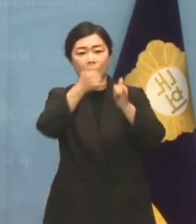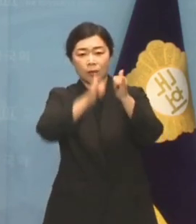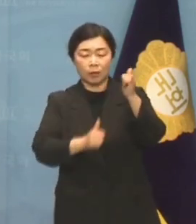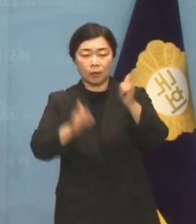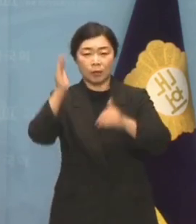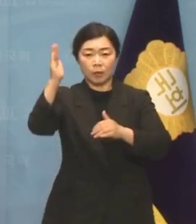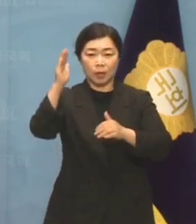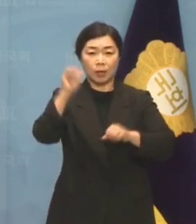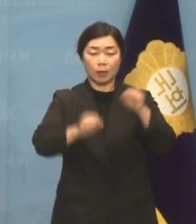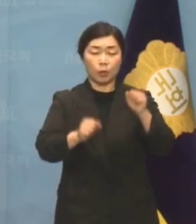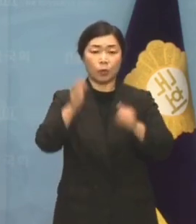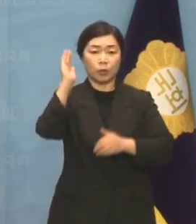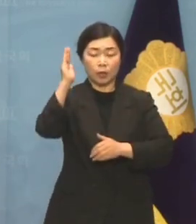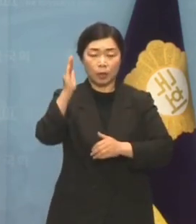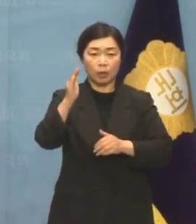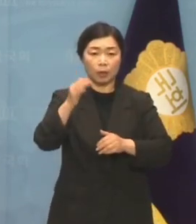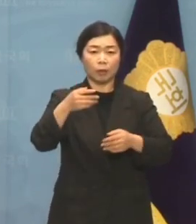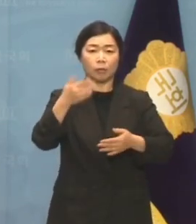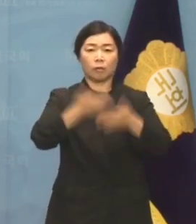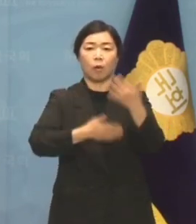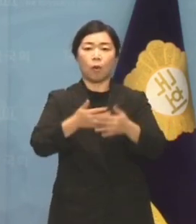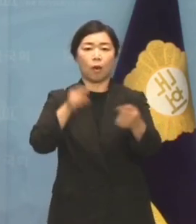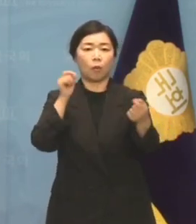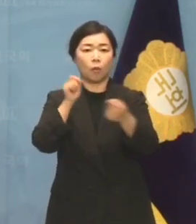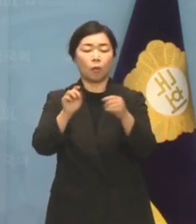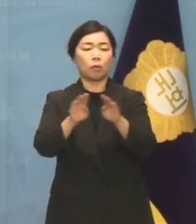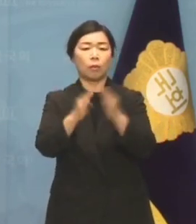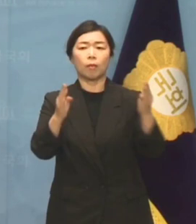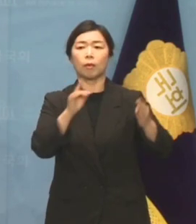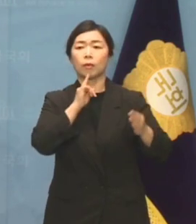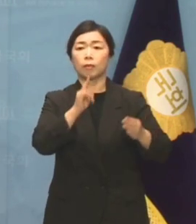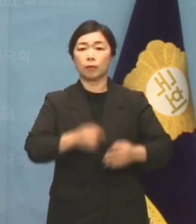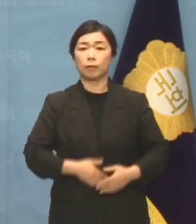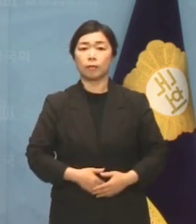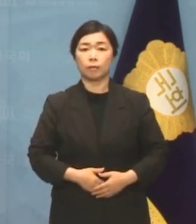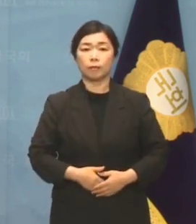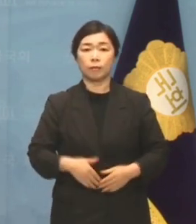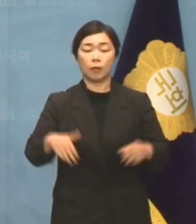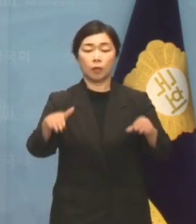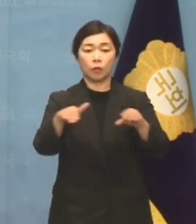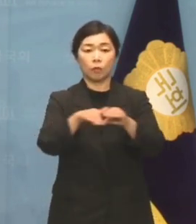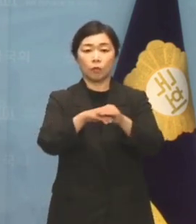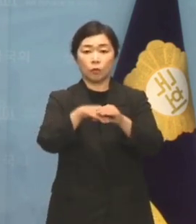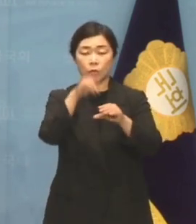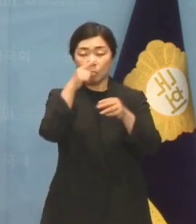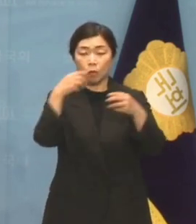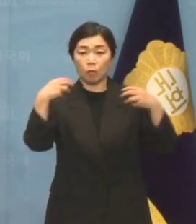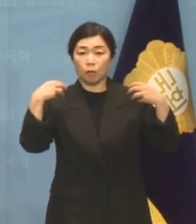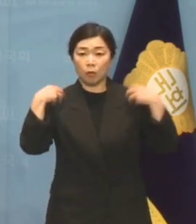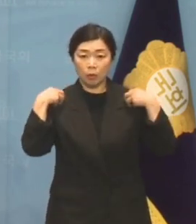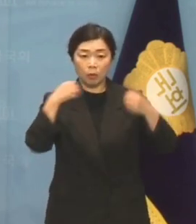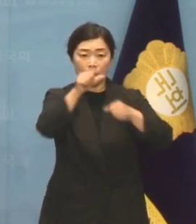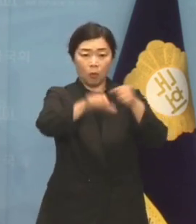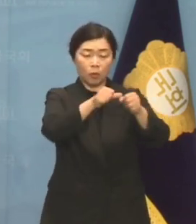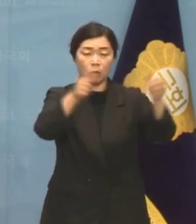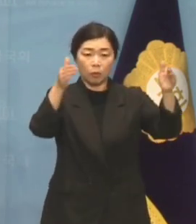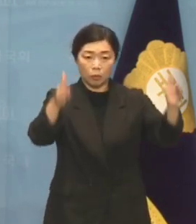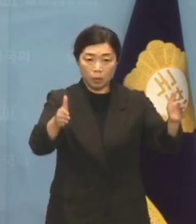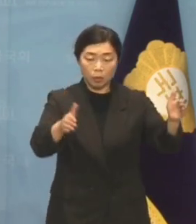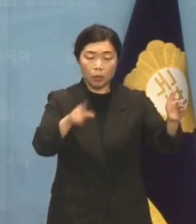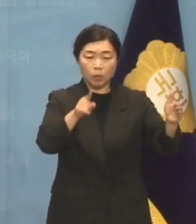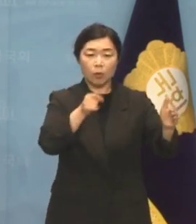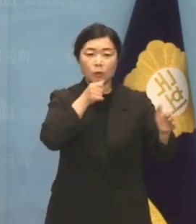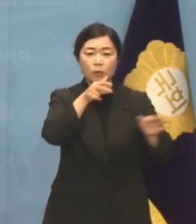합니다. 문재인 정권 5년은 소상공인들을 벼랑 끝으로 내몰았던 소득주도 성장으로